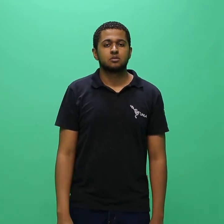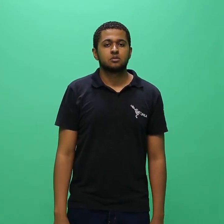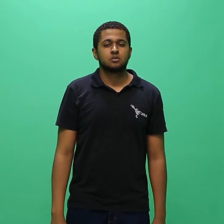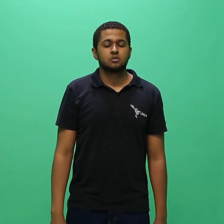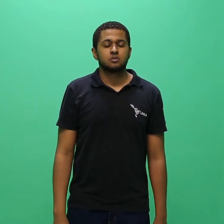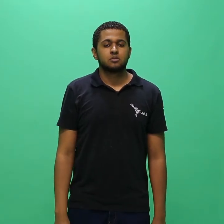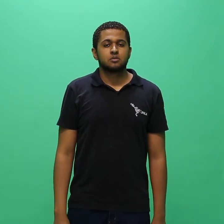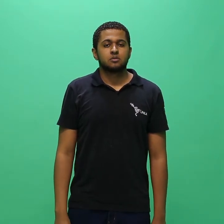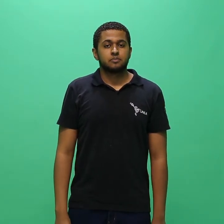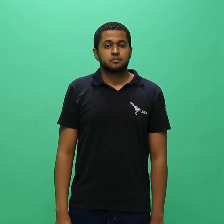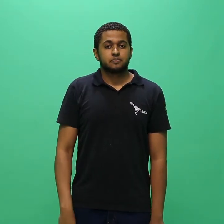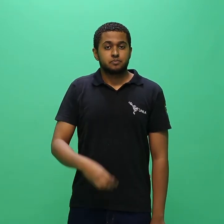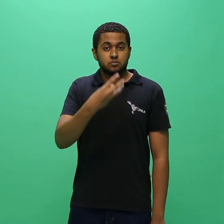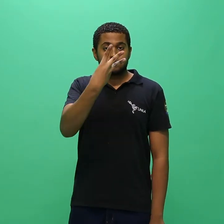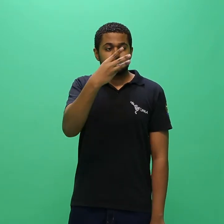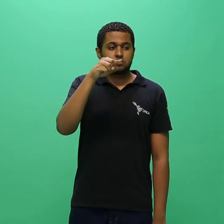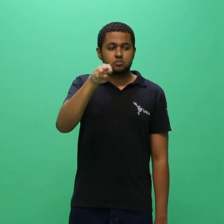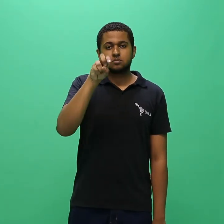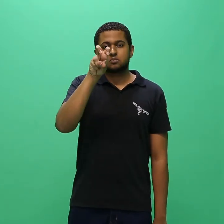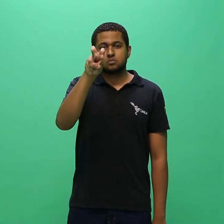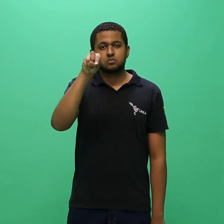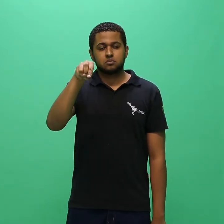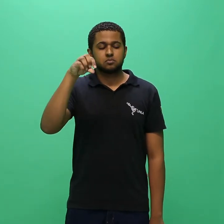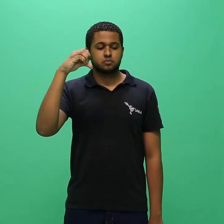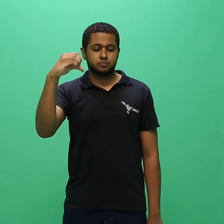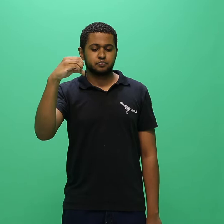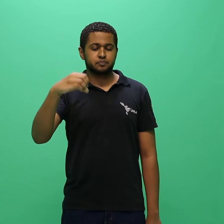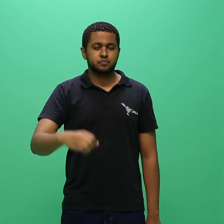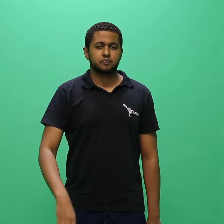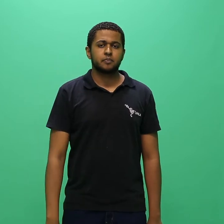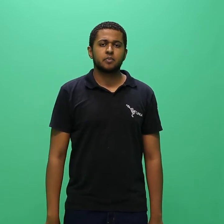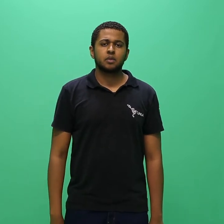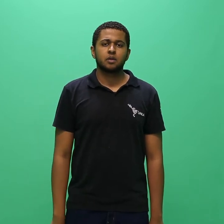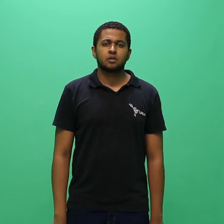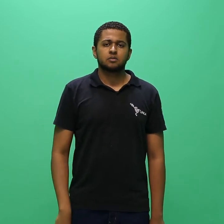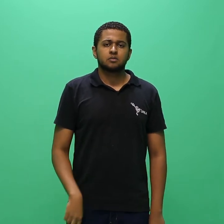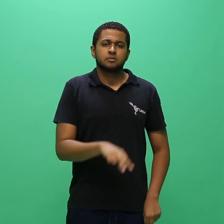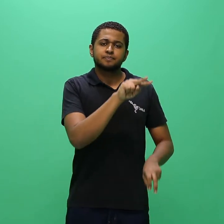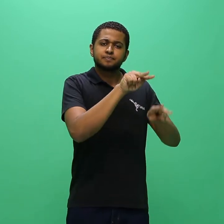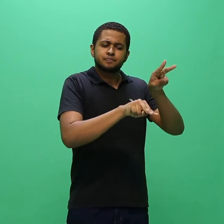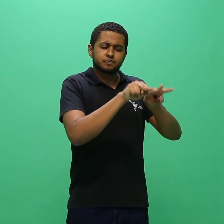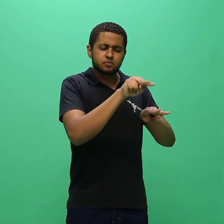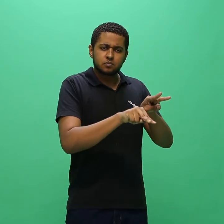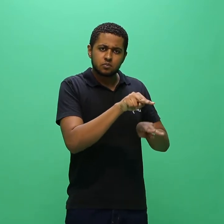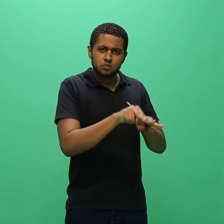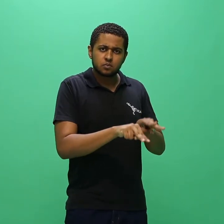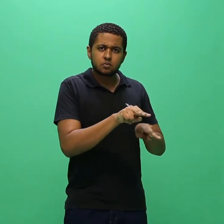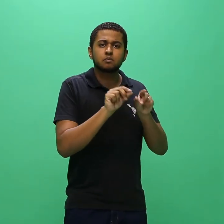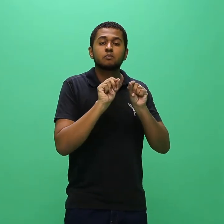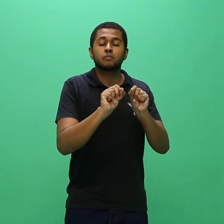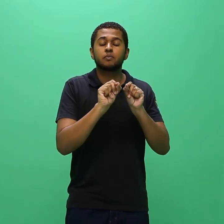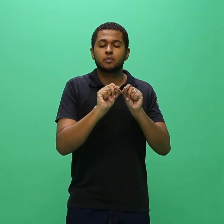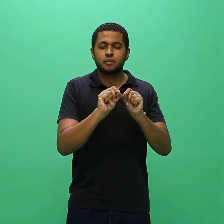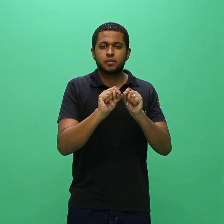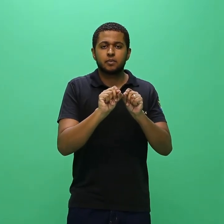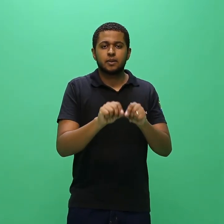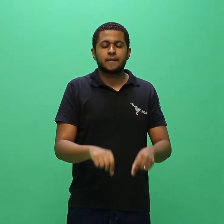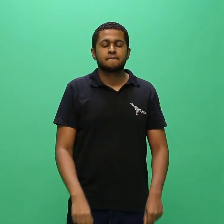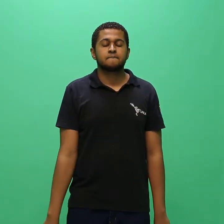3.5.9. Para efeito de análise, será considerado